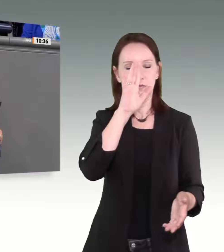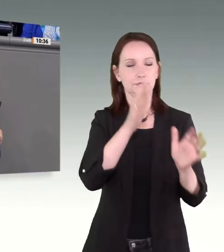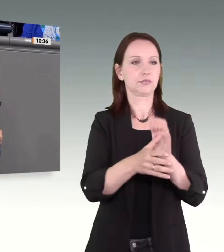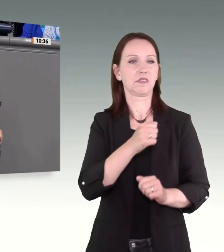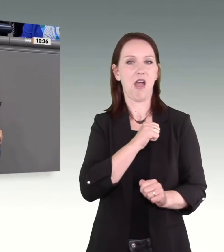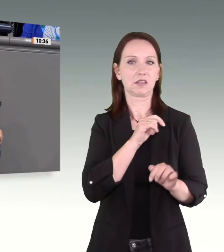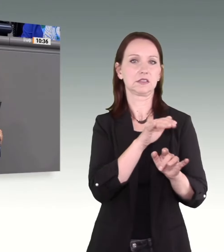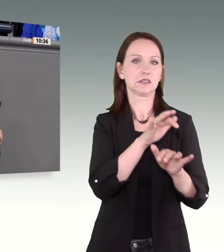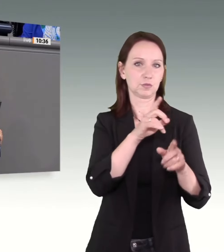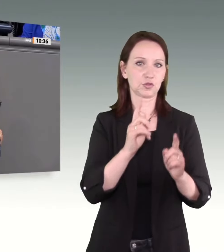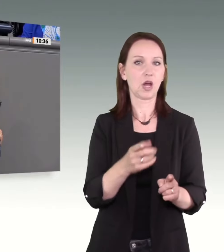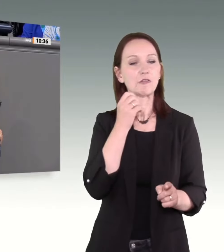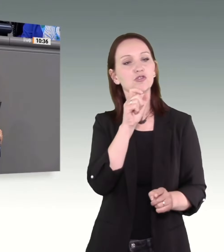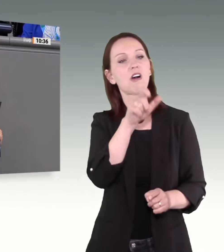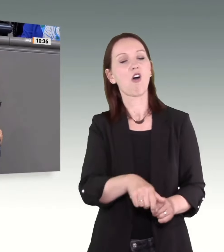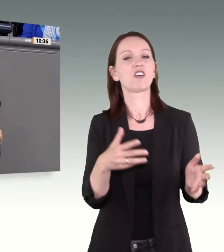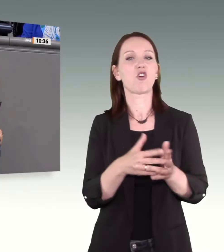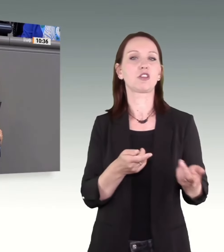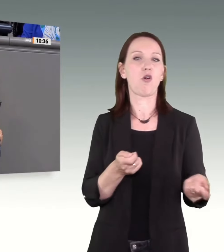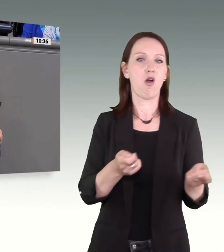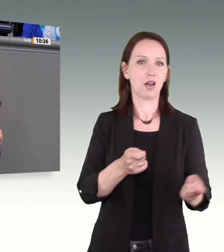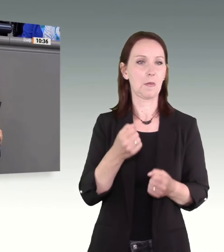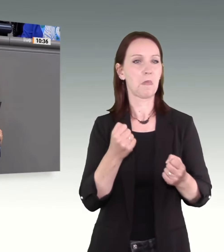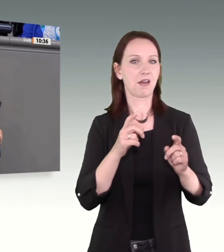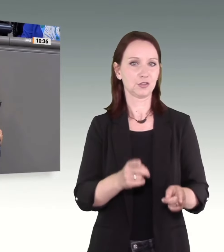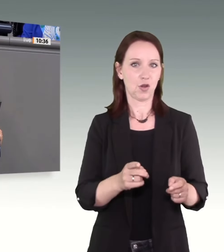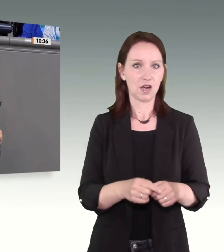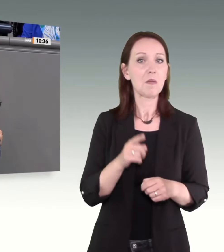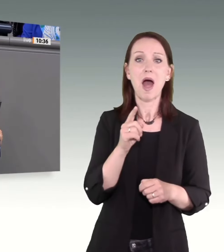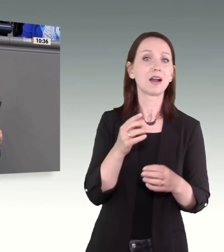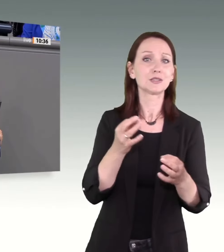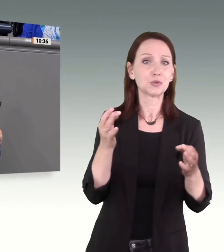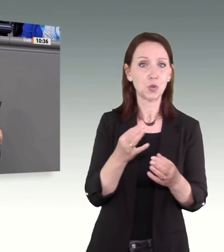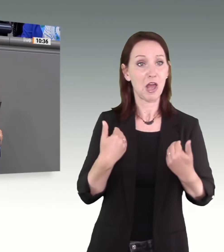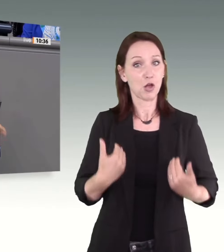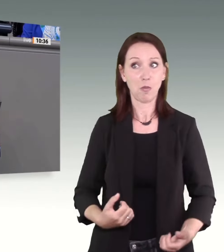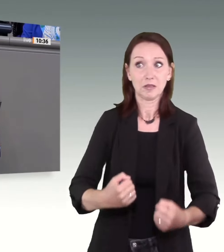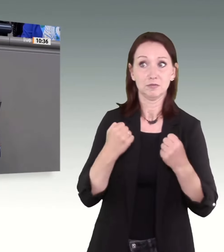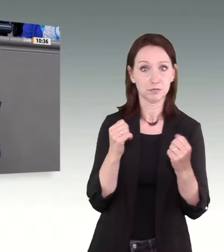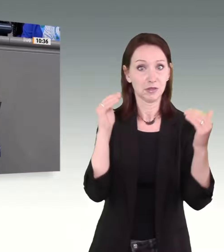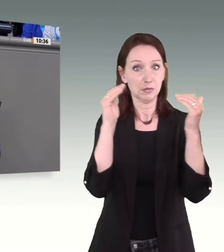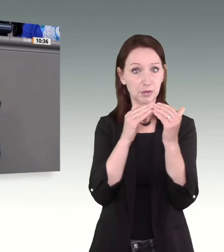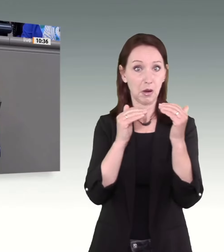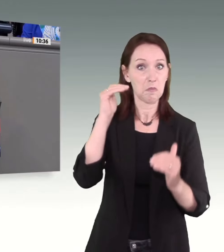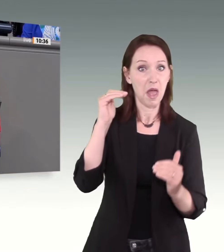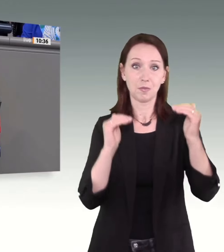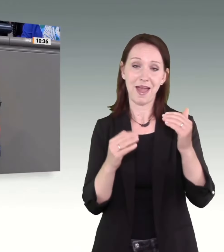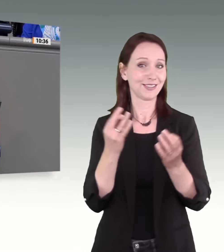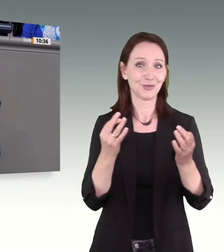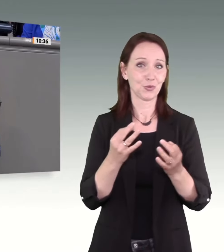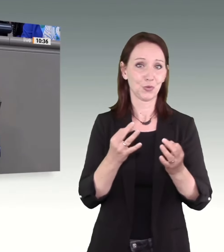es vollkommen unerheblich, ob man körperlich, über oder unterlegen ist. Mit dem von Ihnen vorgeschlagenen